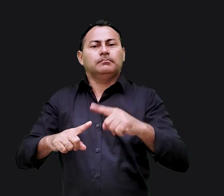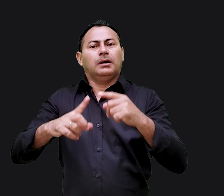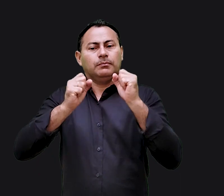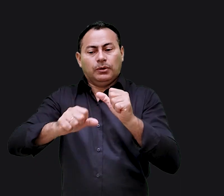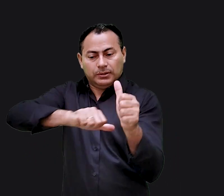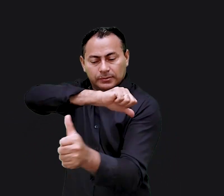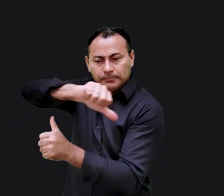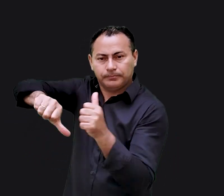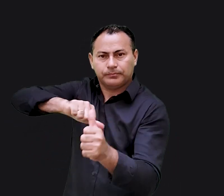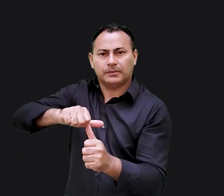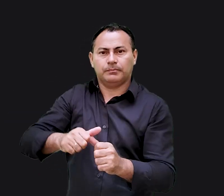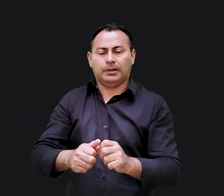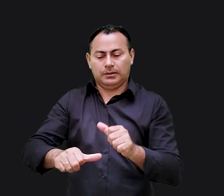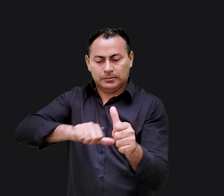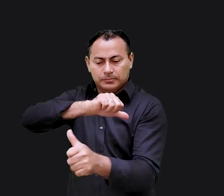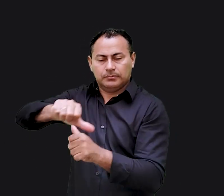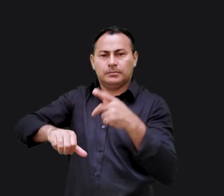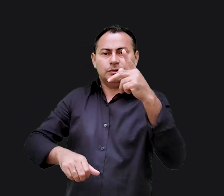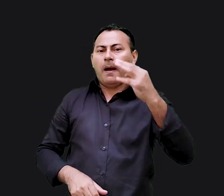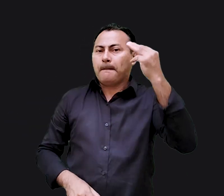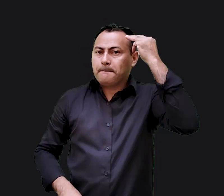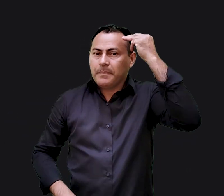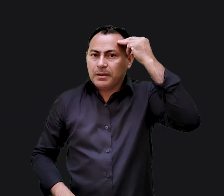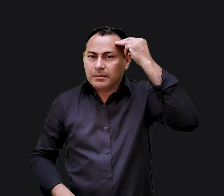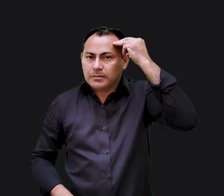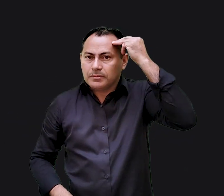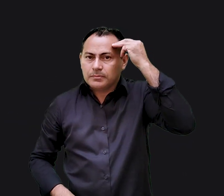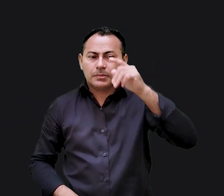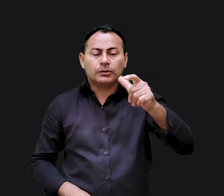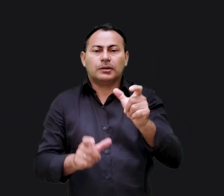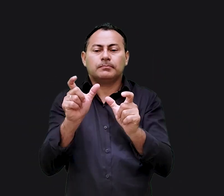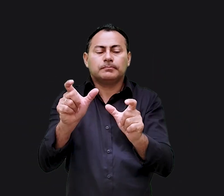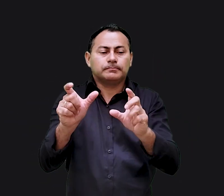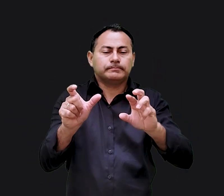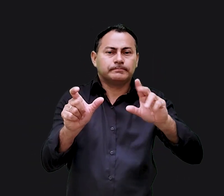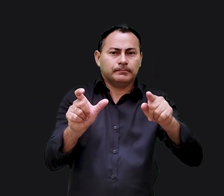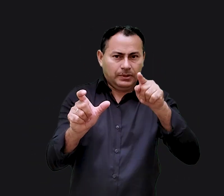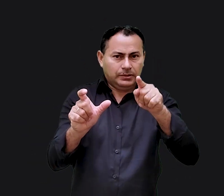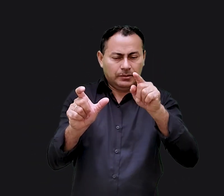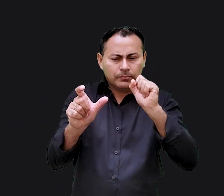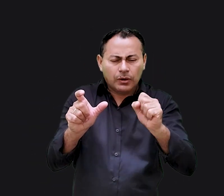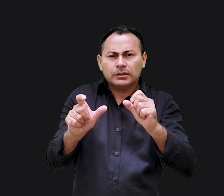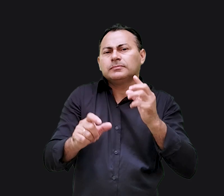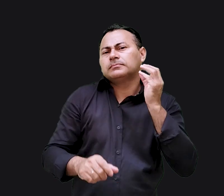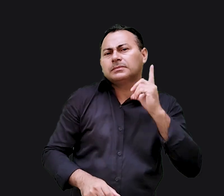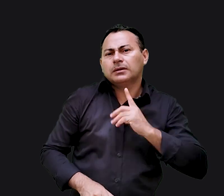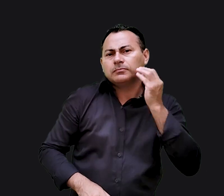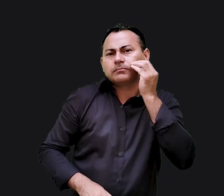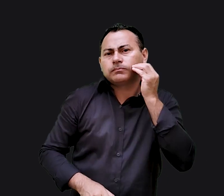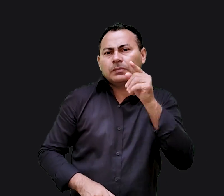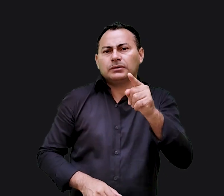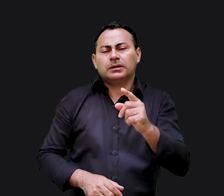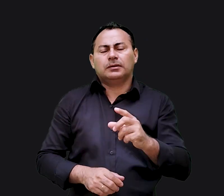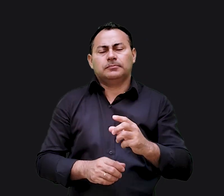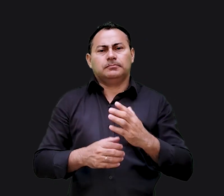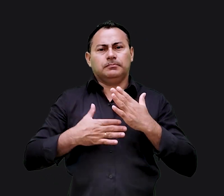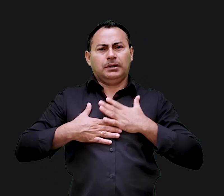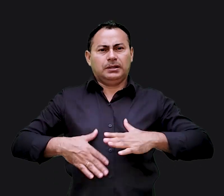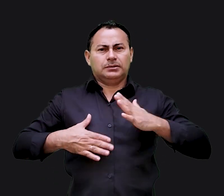por si mesmo mas pode ser transformado pela renovação da sua mente em outras palavras você pode ter uma experiência onde você é